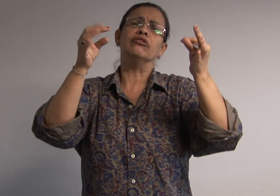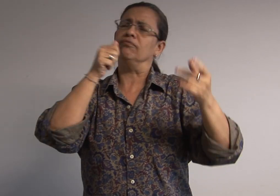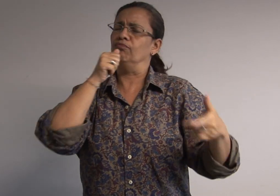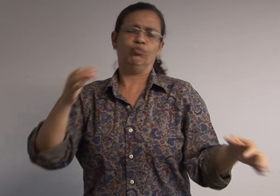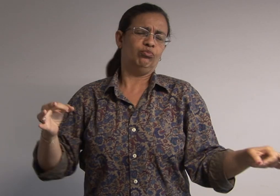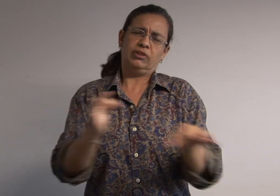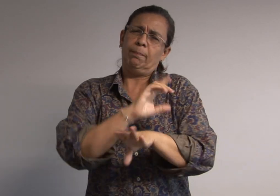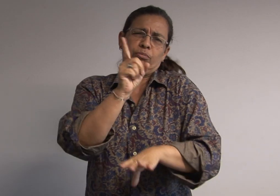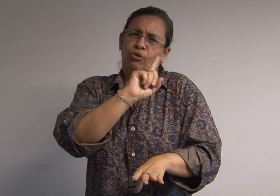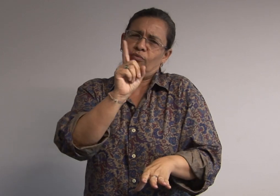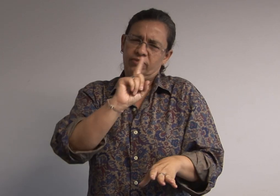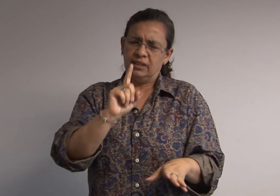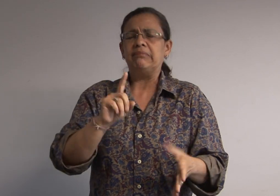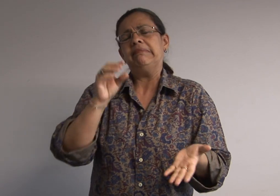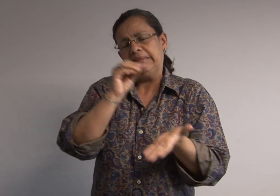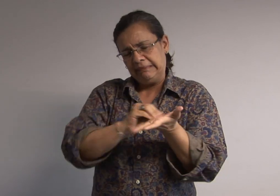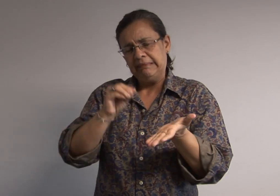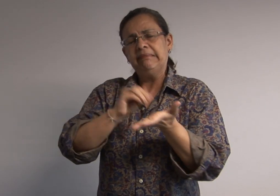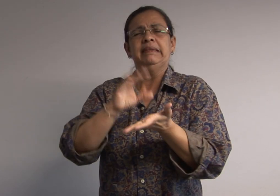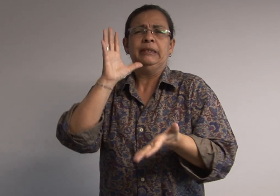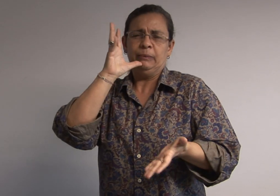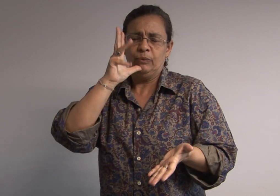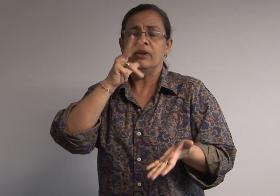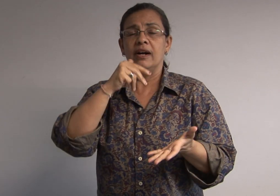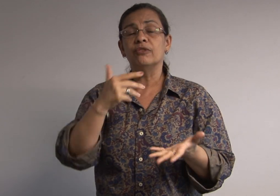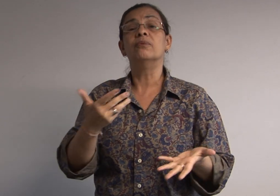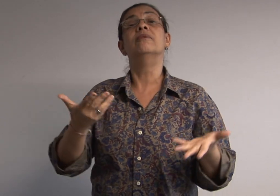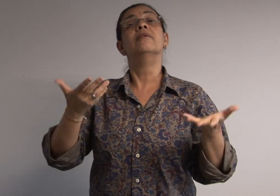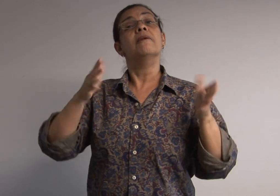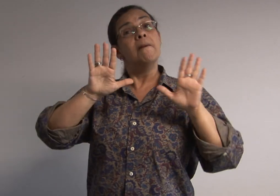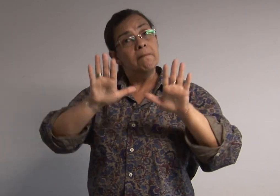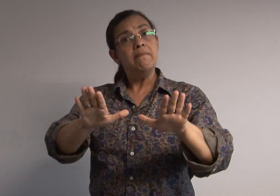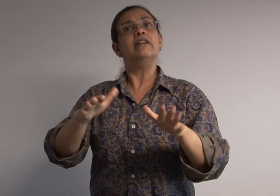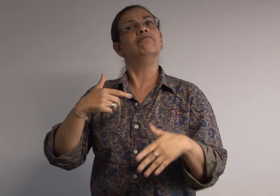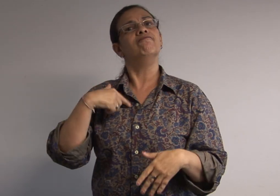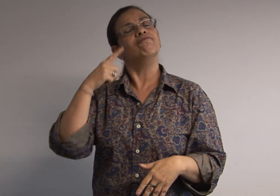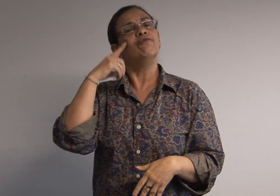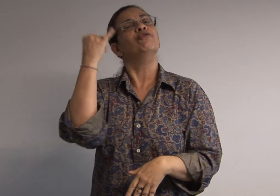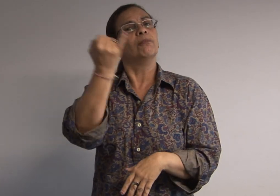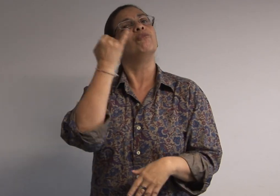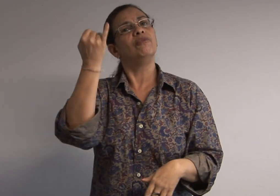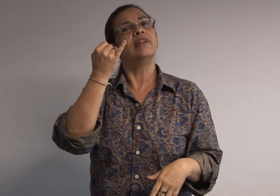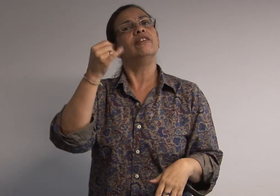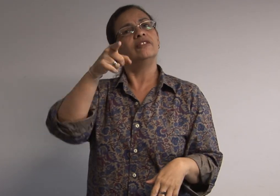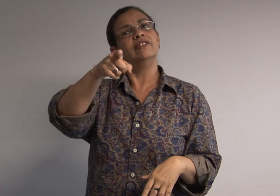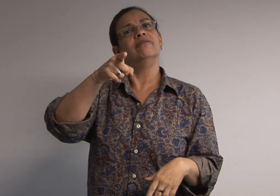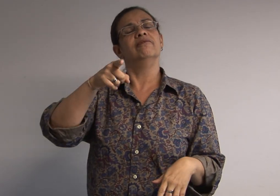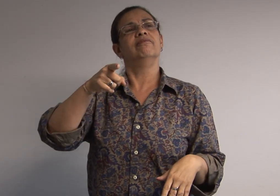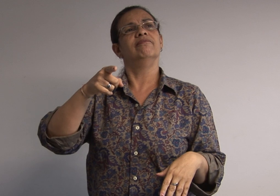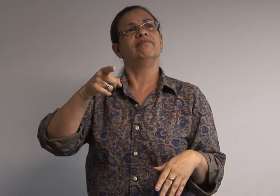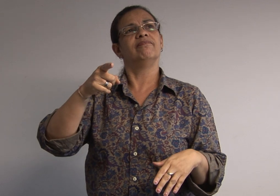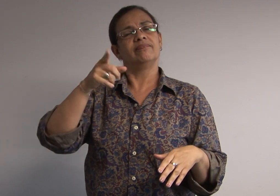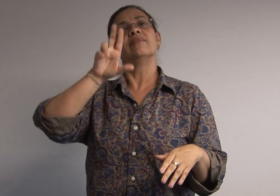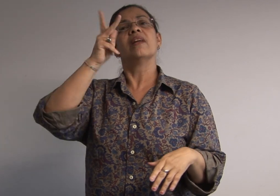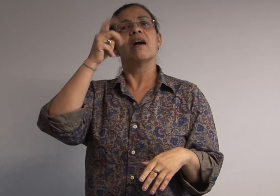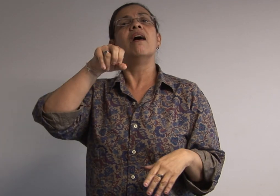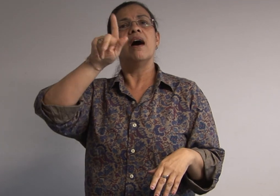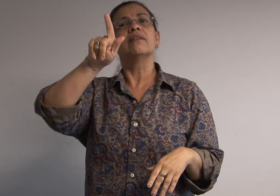probleminhas, a imagem frisava um pouco, isso eu acredito que seja um problema de conexão, ou outra coisa que